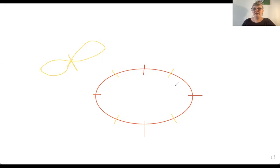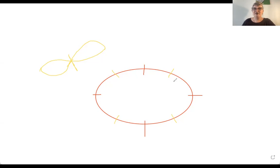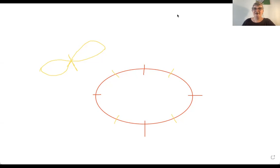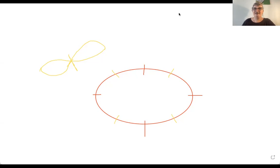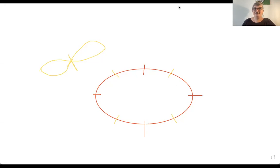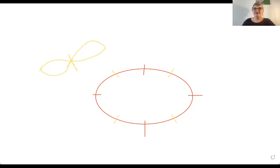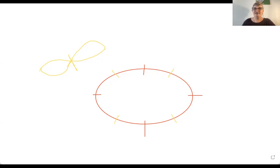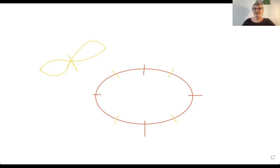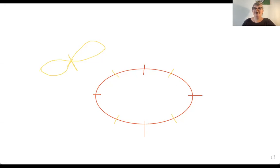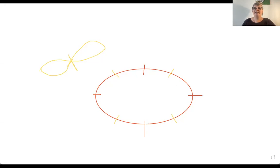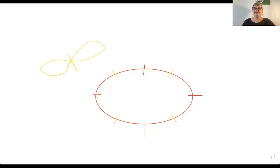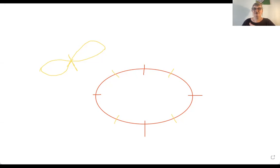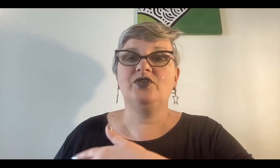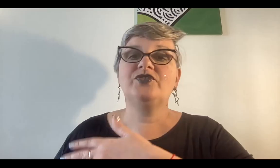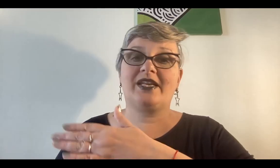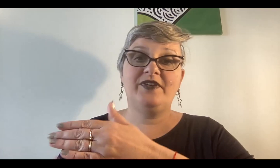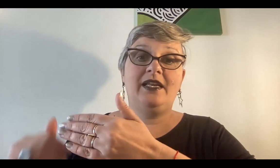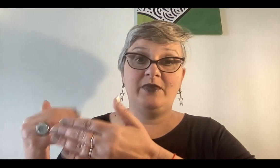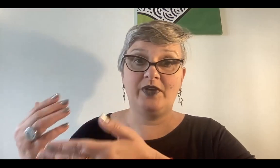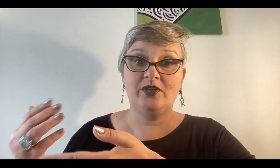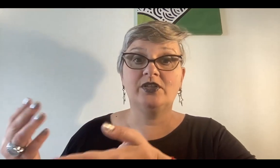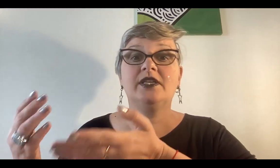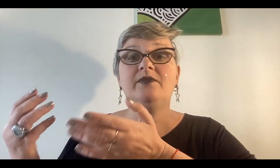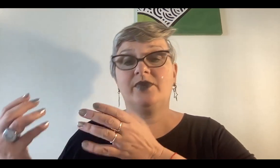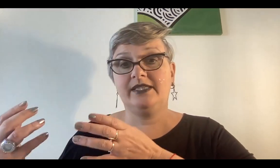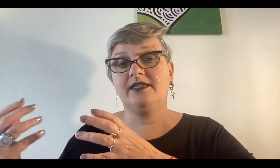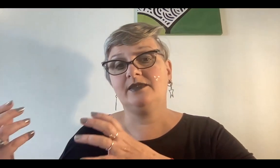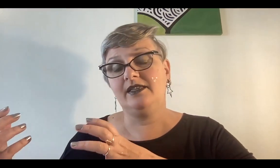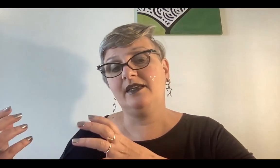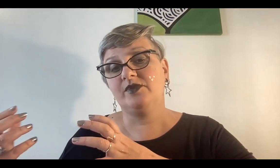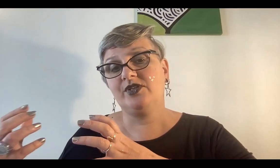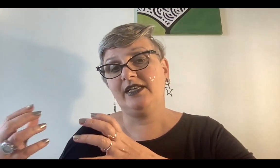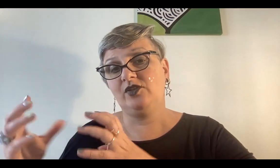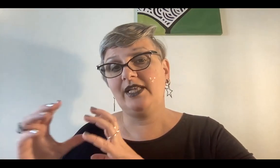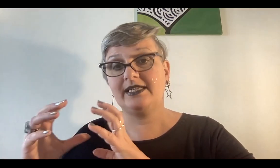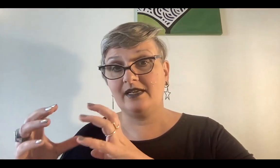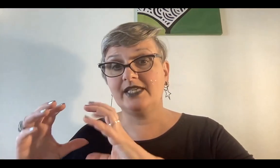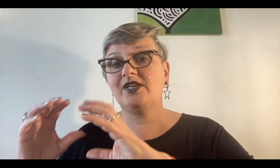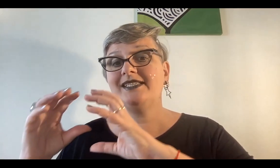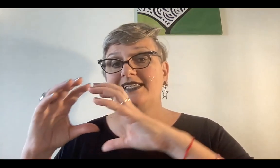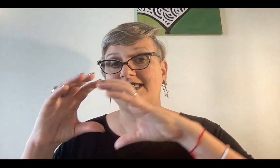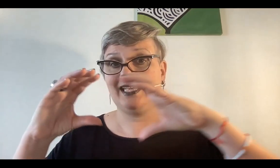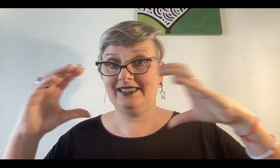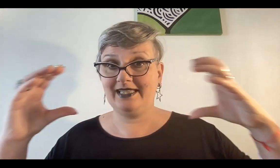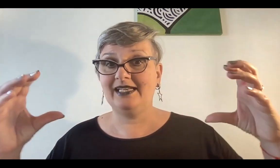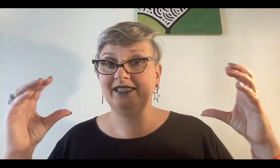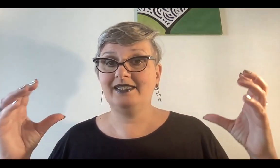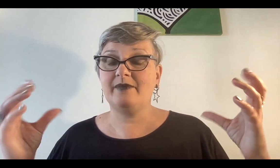punto medio, sí? Todo se refiere al hemisferio norte, porque todas las celebraciones se instalan desde esa